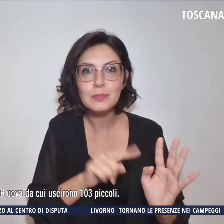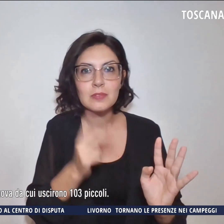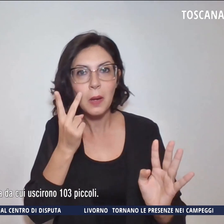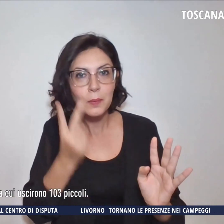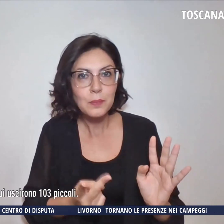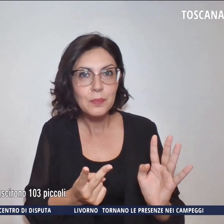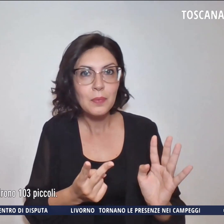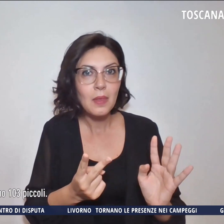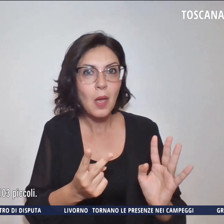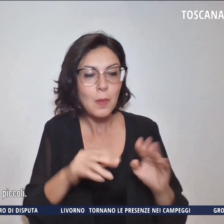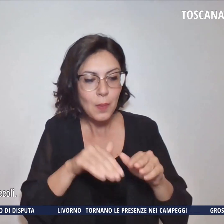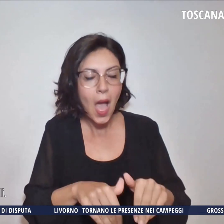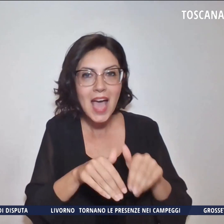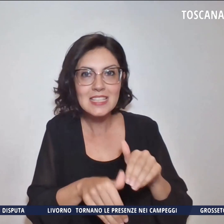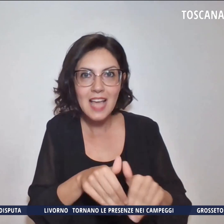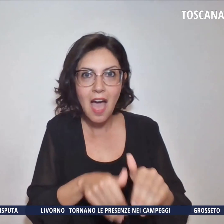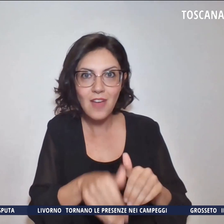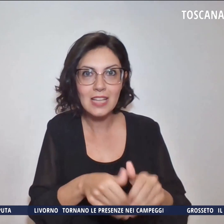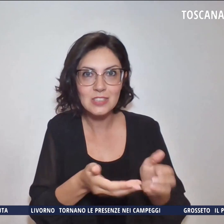'escavazione del nido.